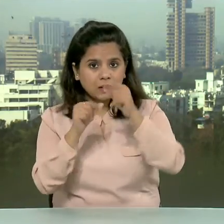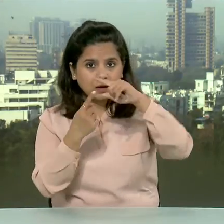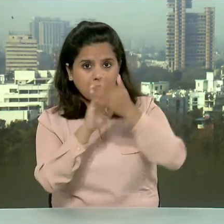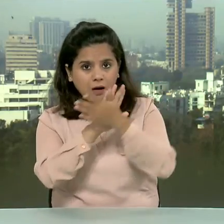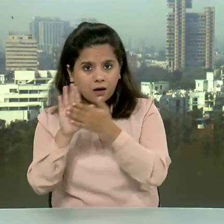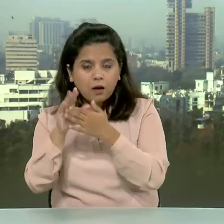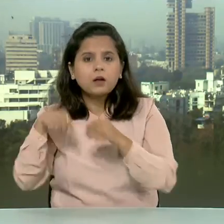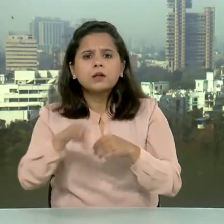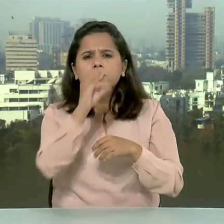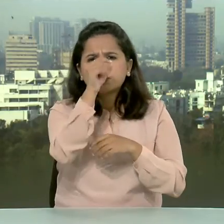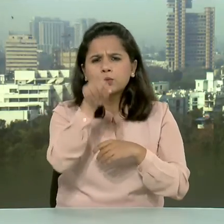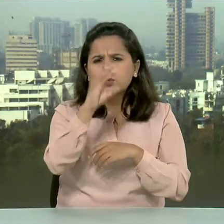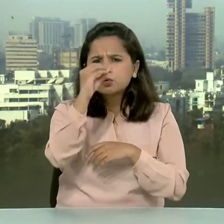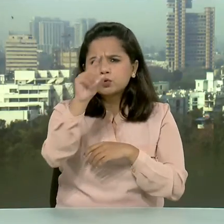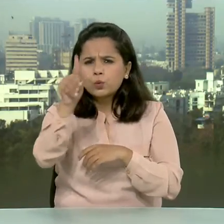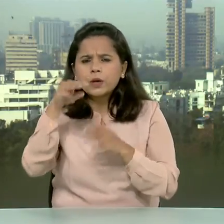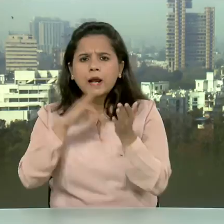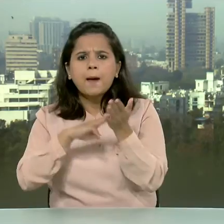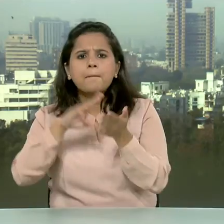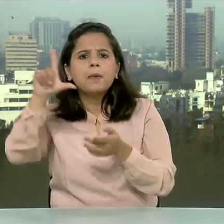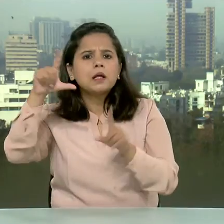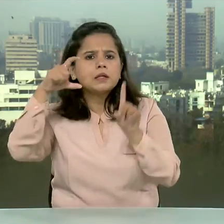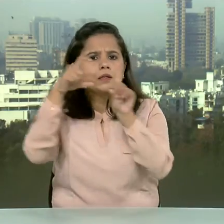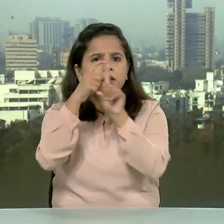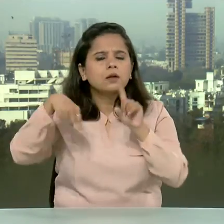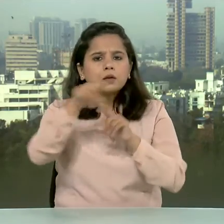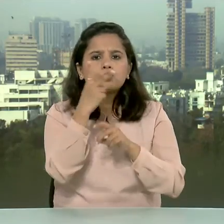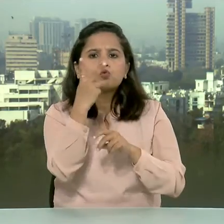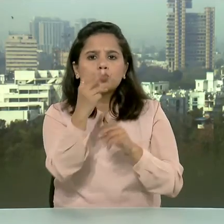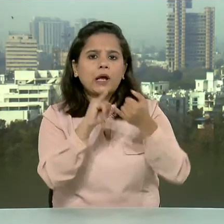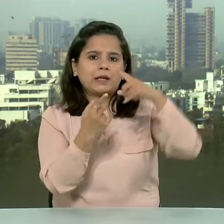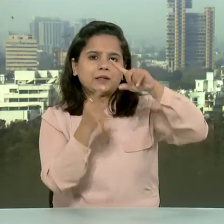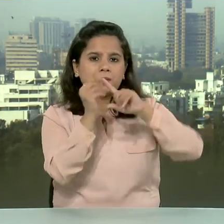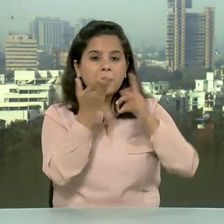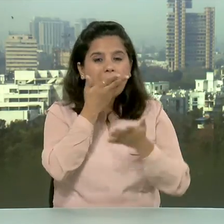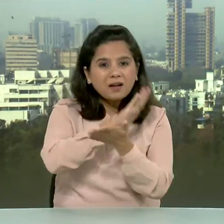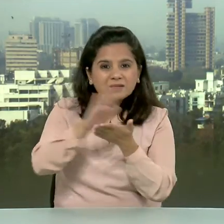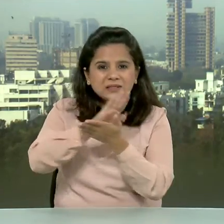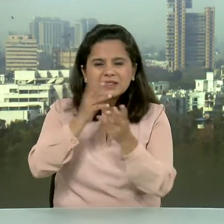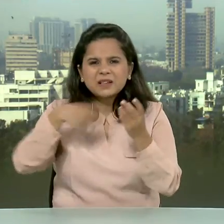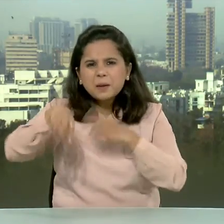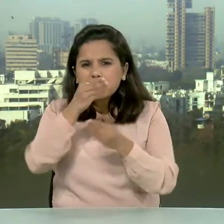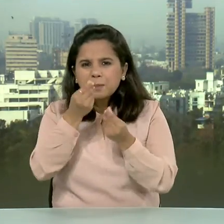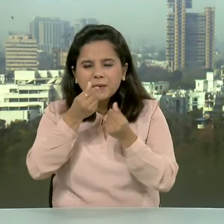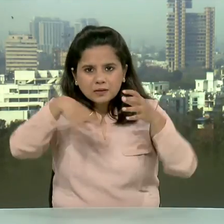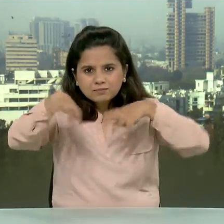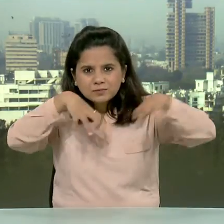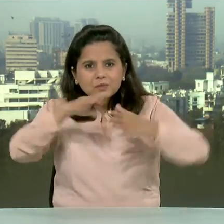.001 MLD क्षमतावाले दो स्टीपी का भी उद्घाटन करेंगे